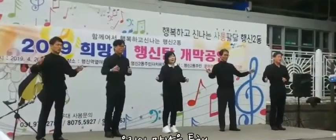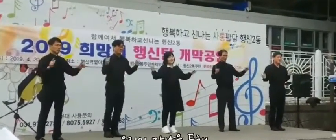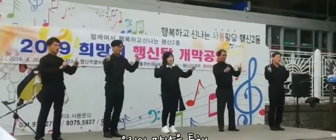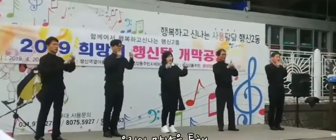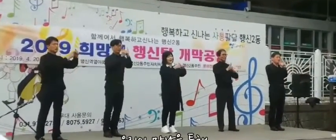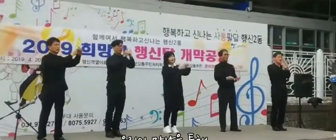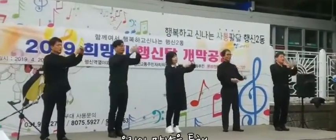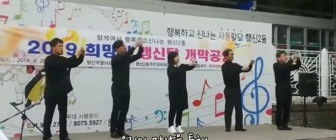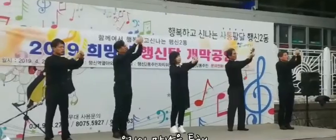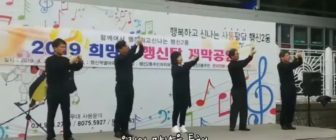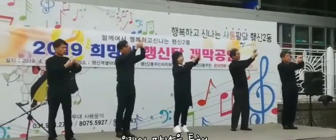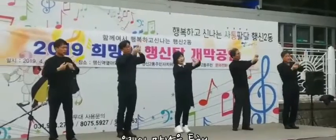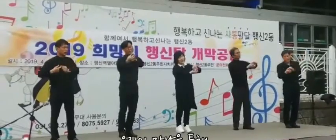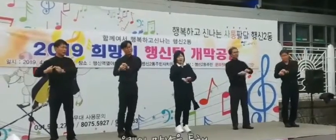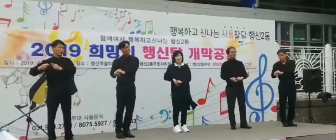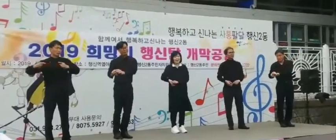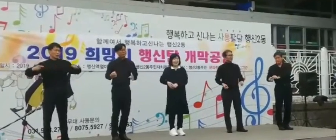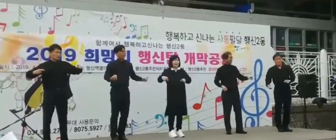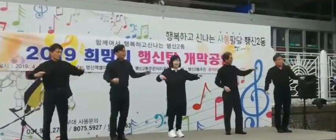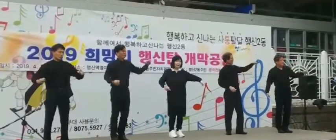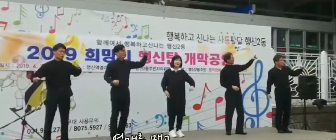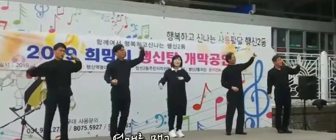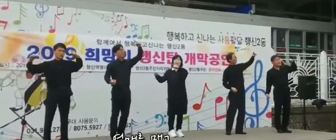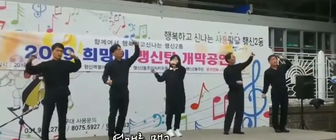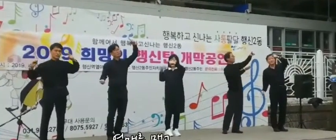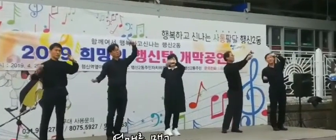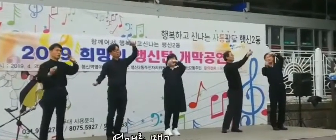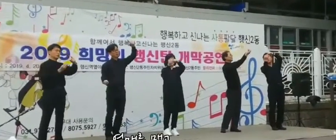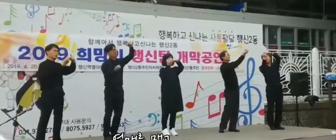만남을 통해 열매를 받고